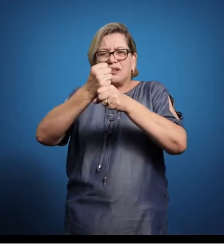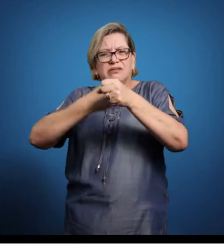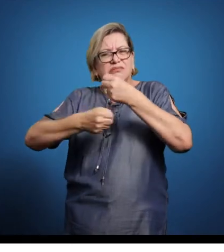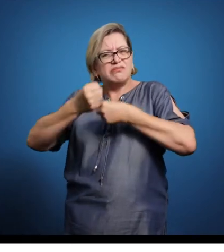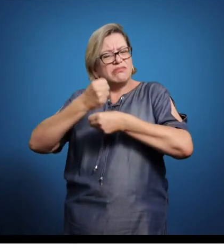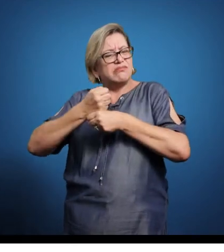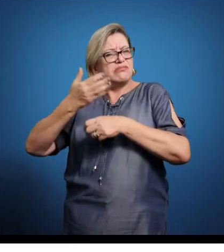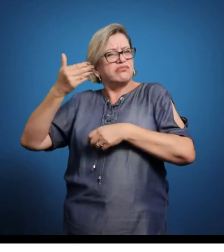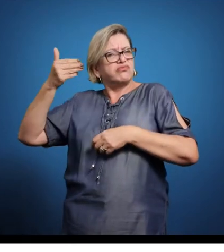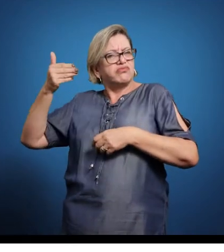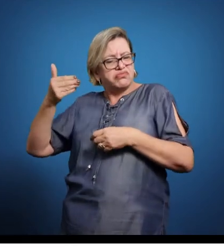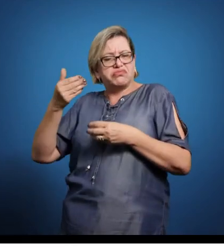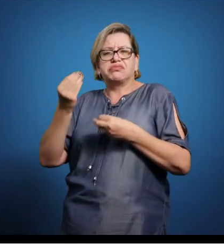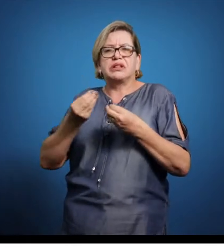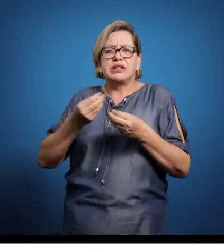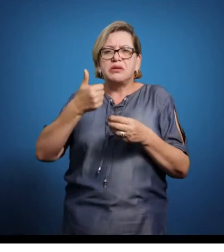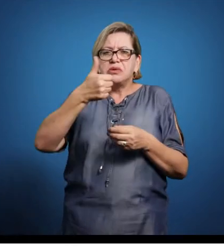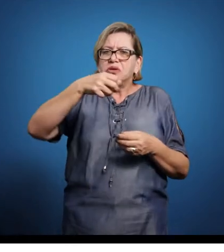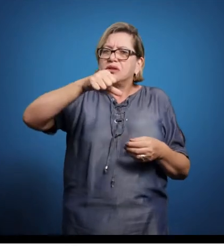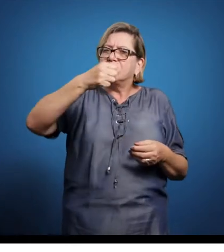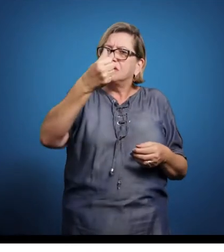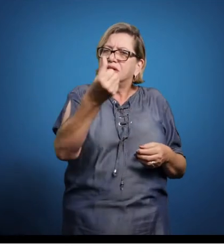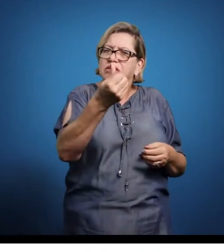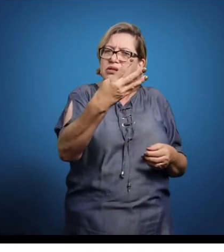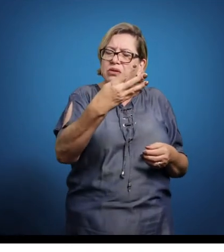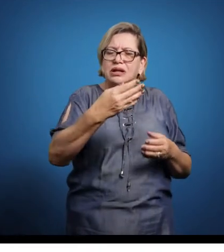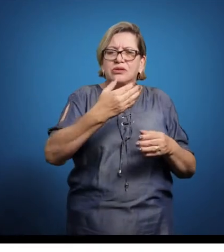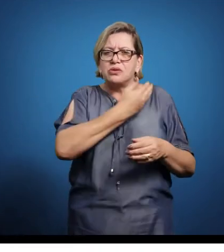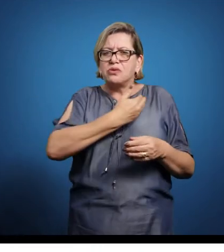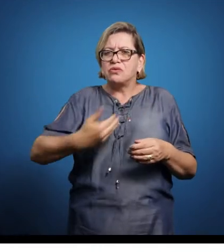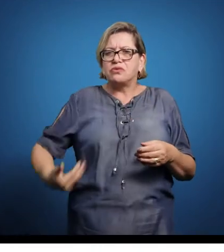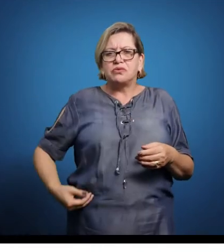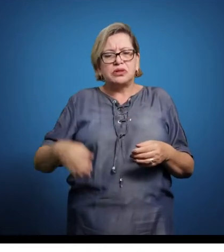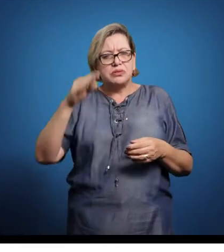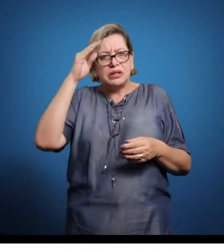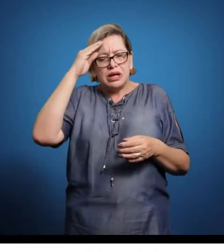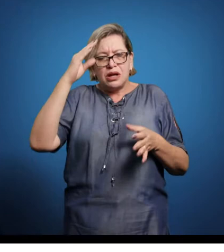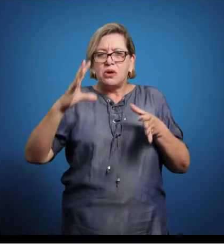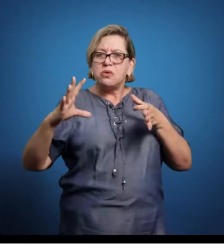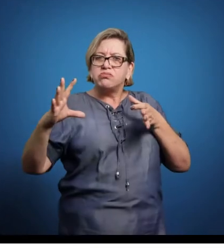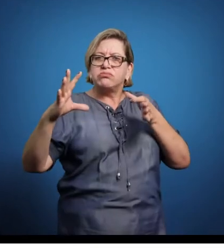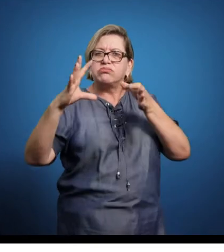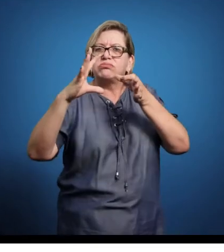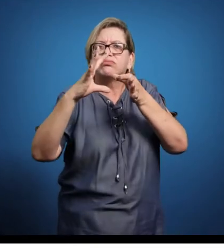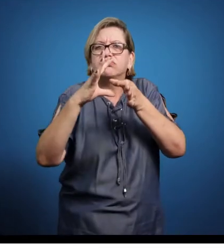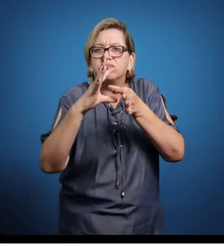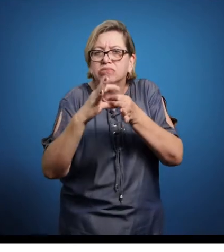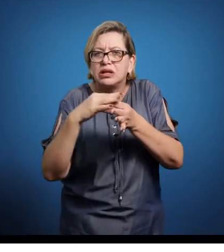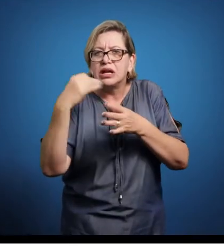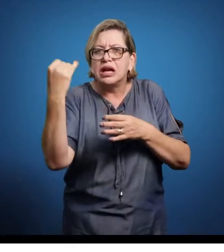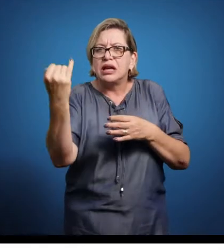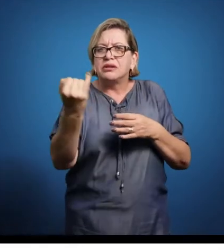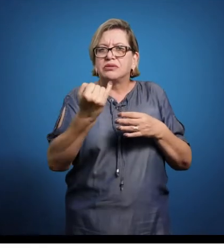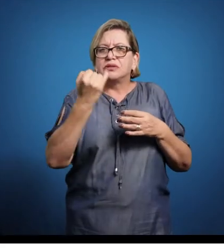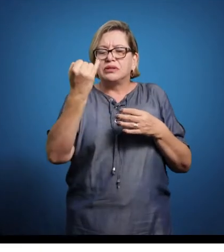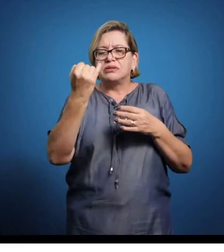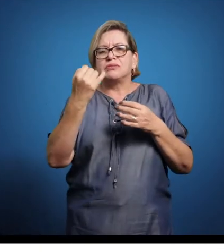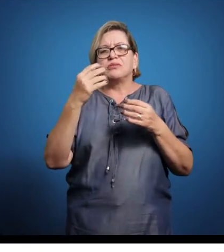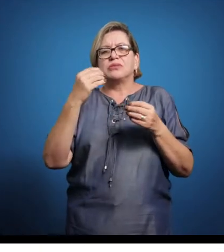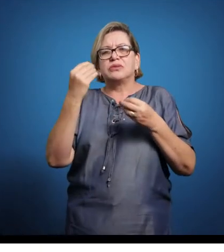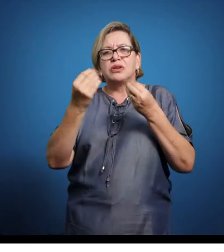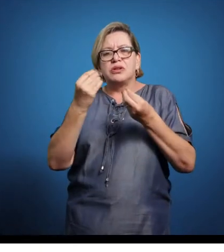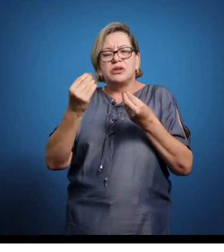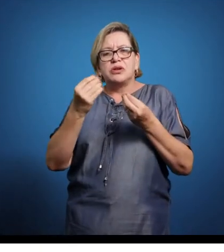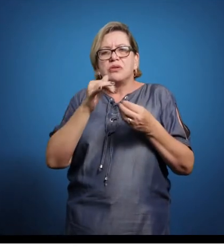64 para cá. Há parcerias interessantes com organizações de financiamento dos Estados Unidos, a Ford, por exemplo,